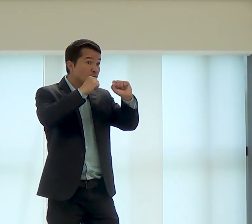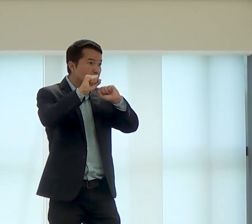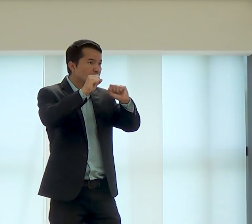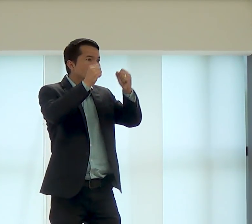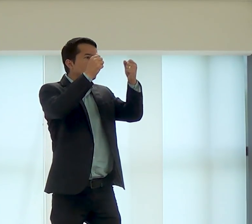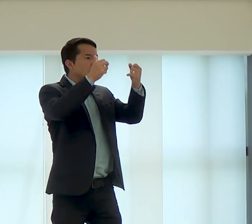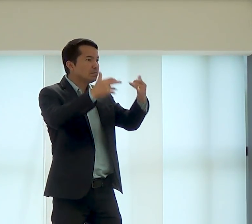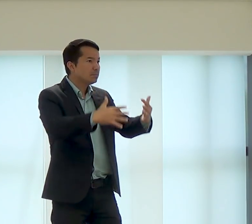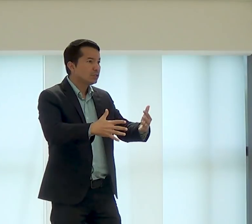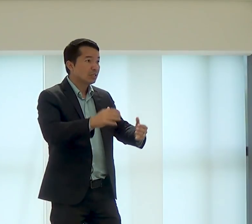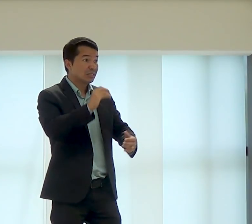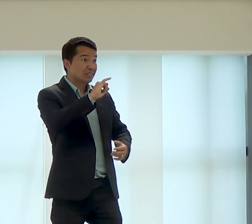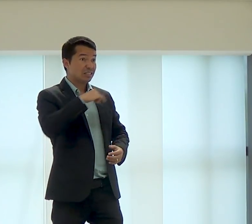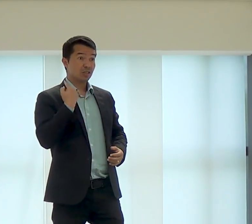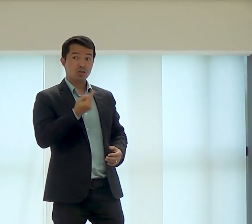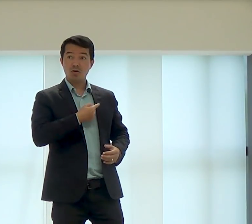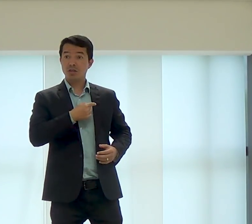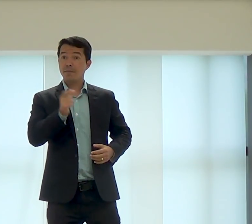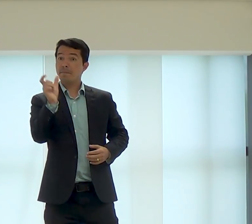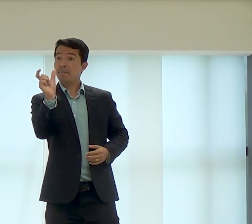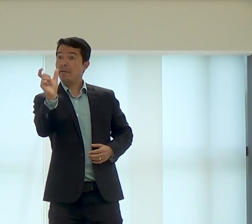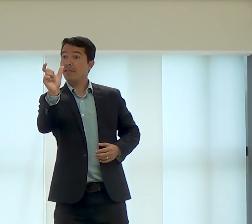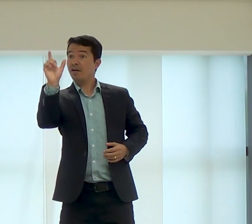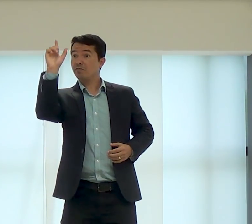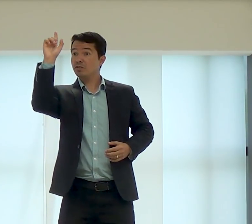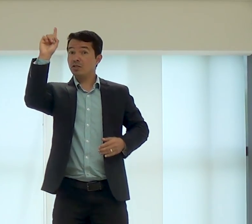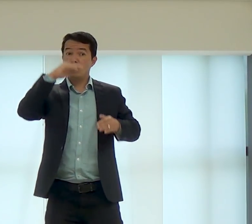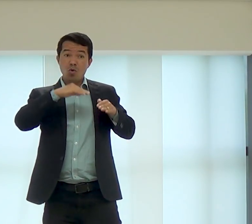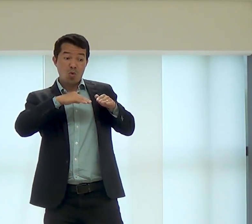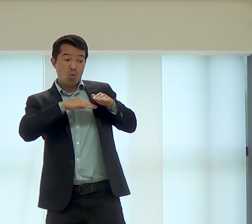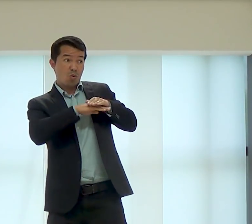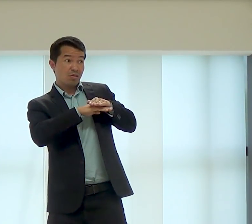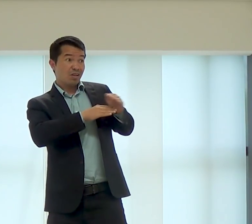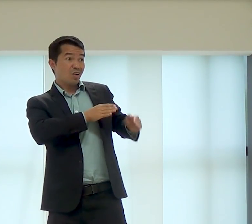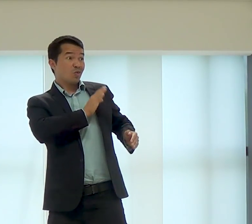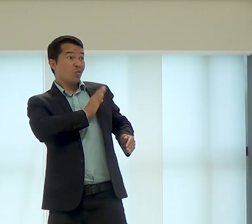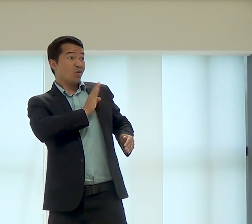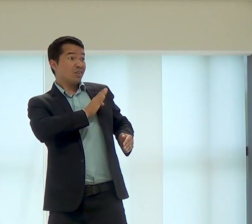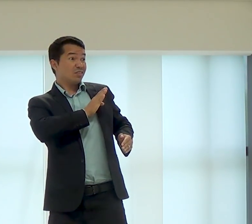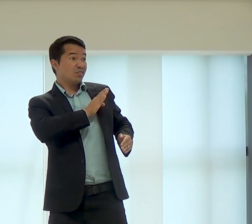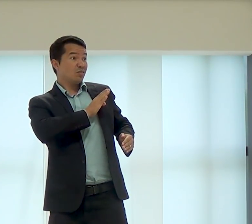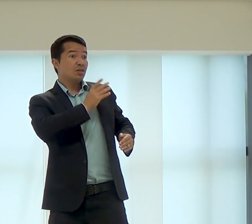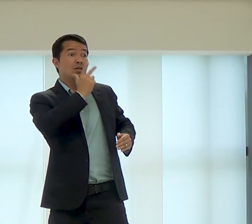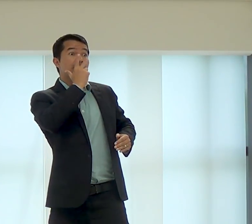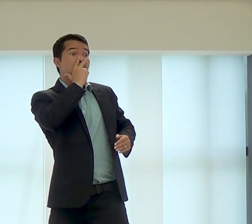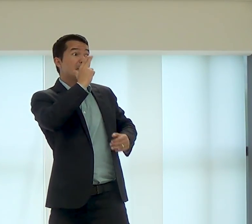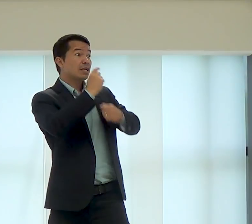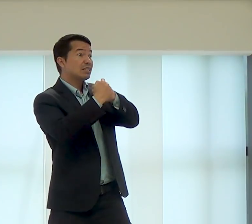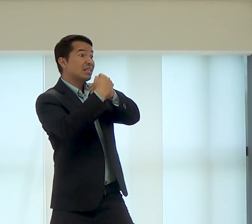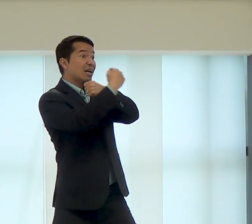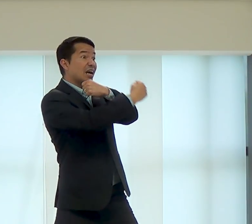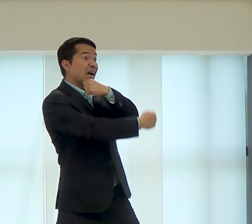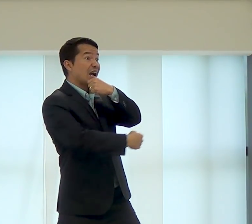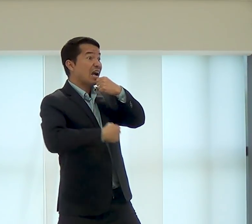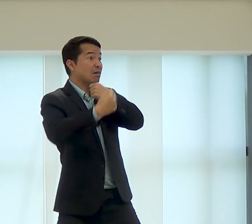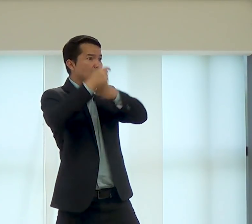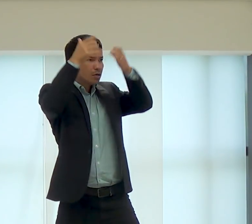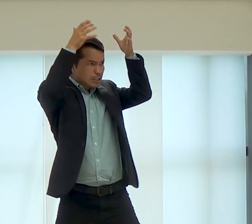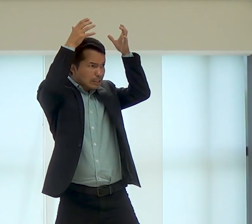e Salmos, ele explica que, nós devemos esconder, guardar a palavra de Deus no nosso coração,